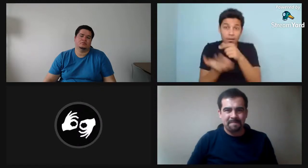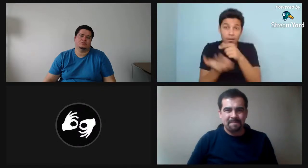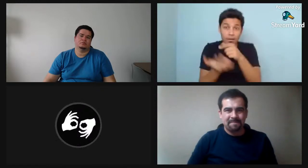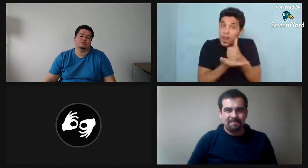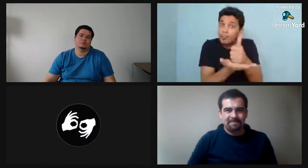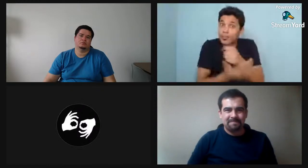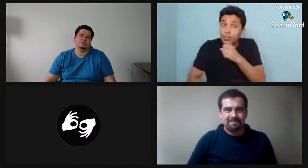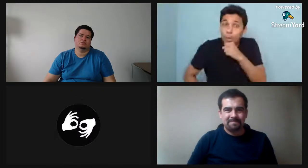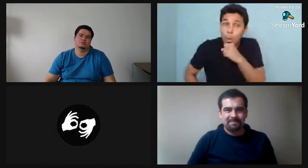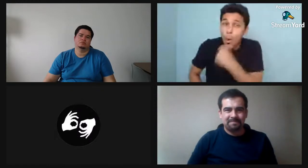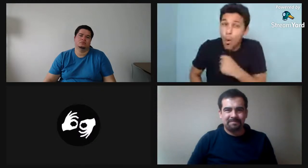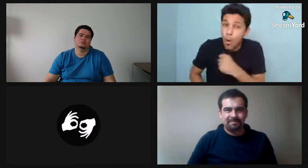esa información.